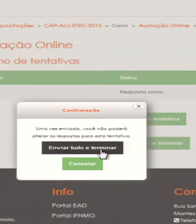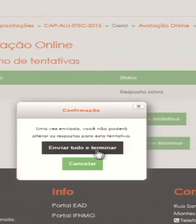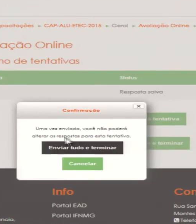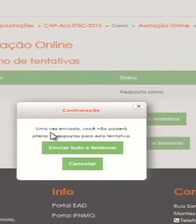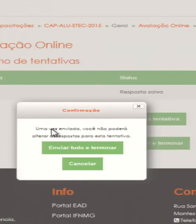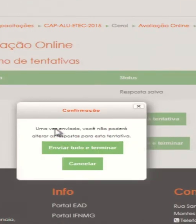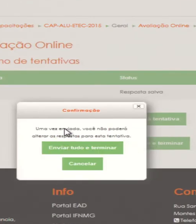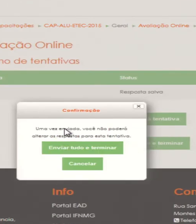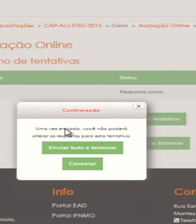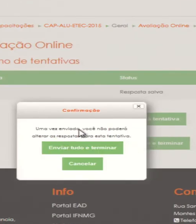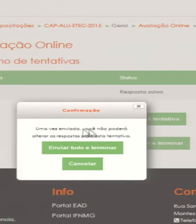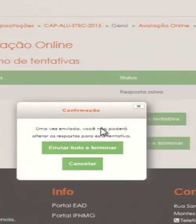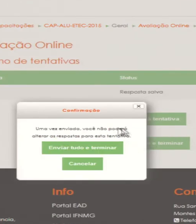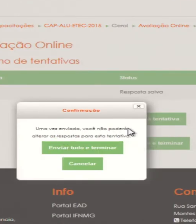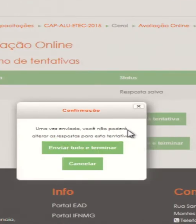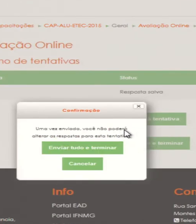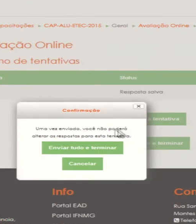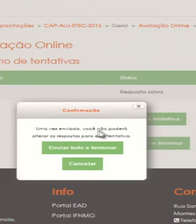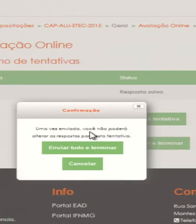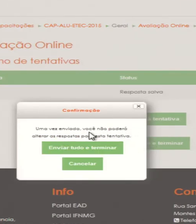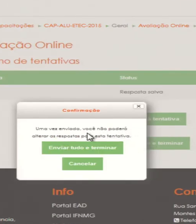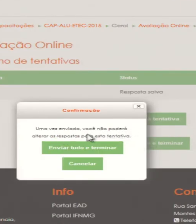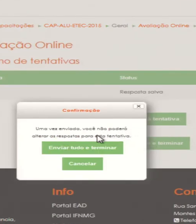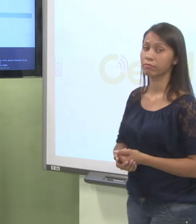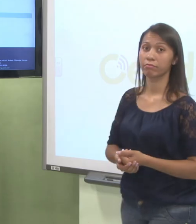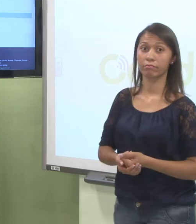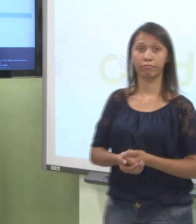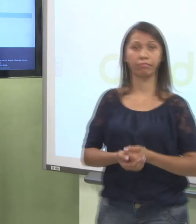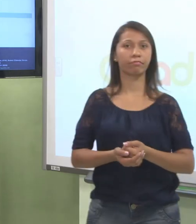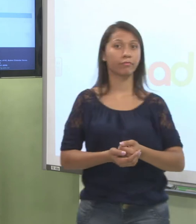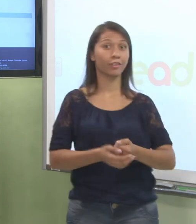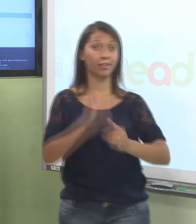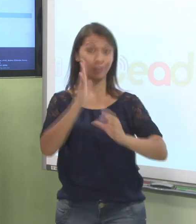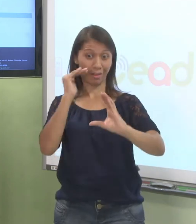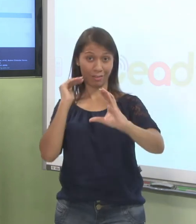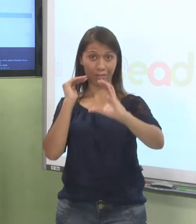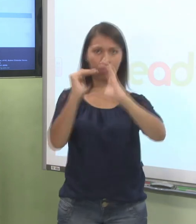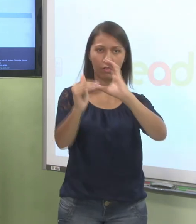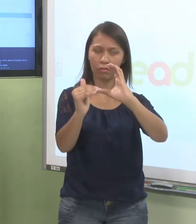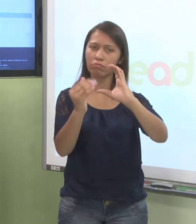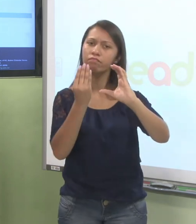Uma vez enviada, você não poderá alterar as respostas para essa tentativa. É isso aqui. Beleza. Pode enviar.